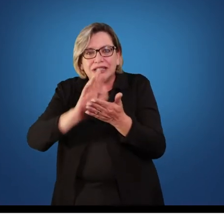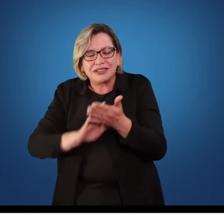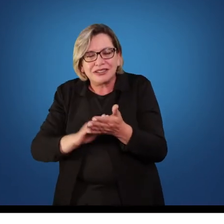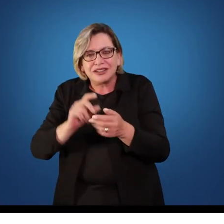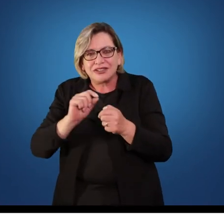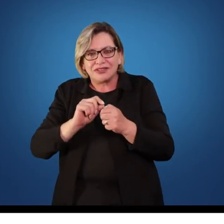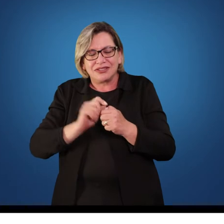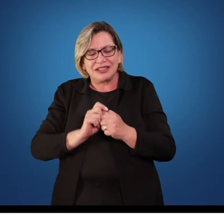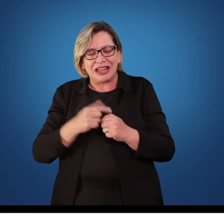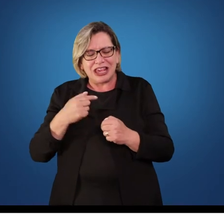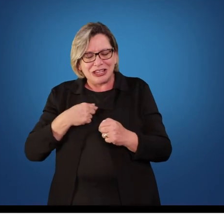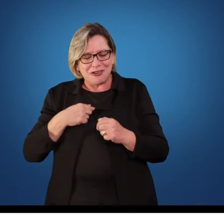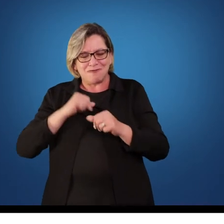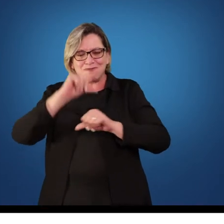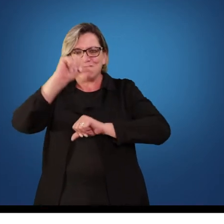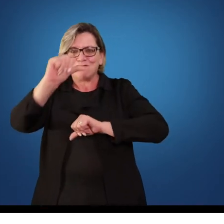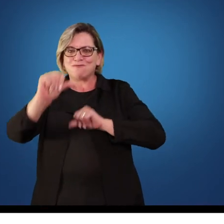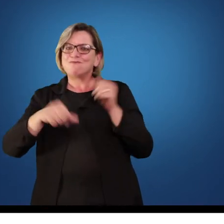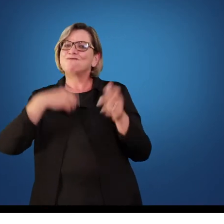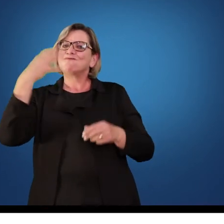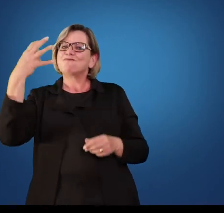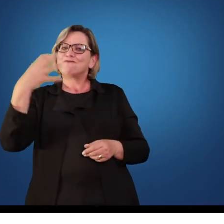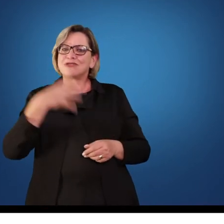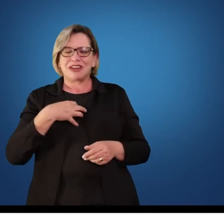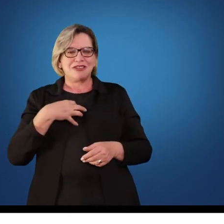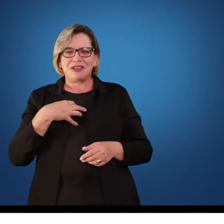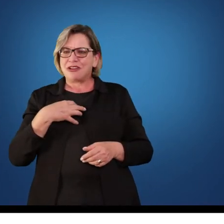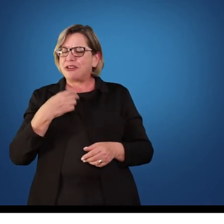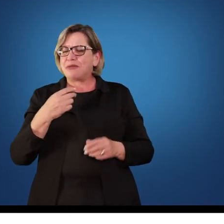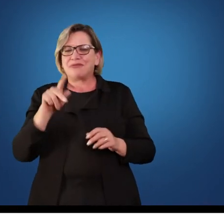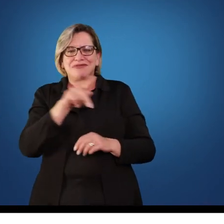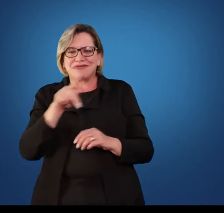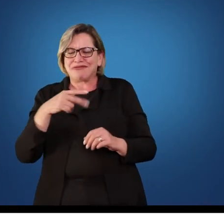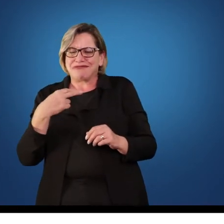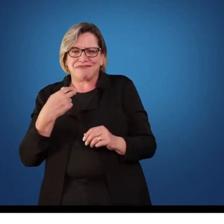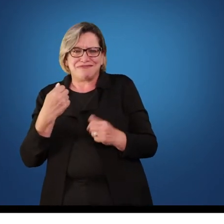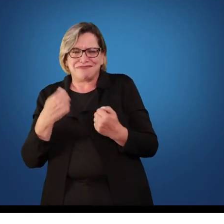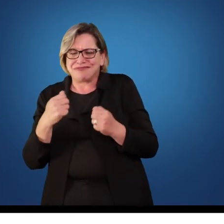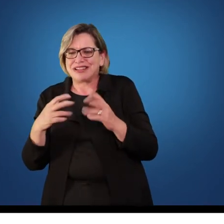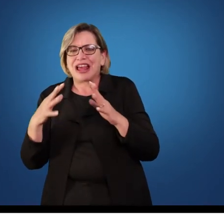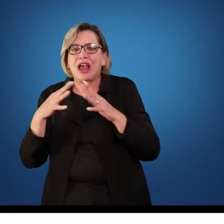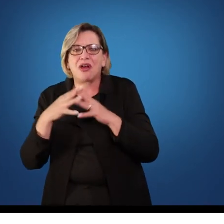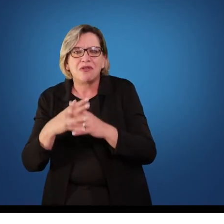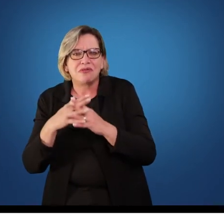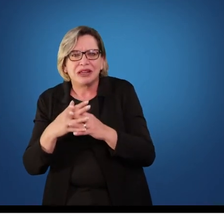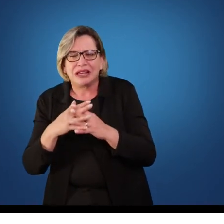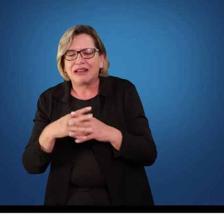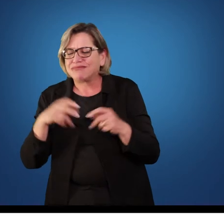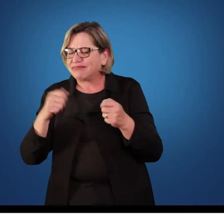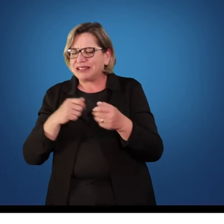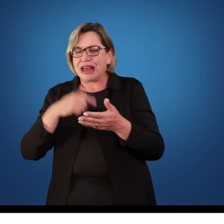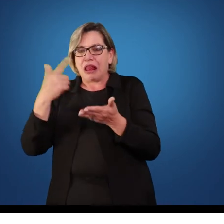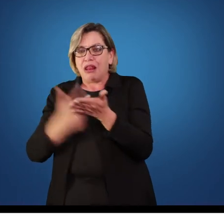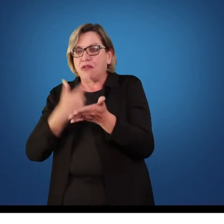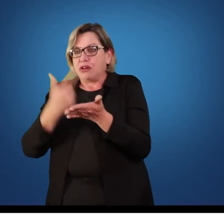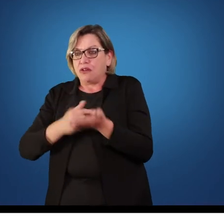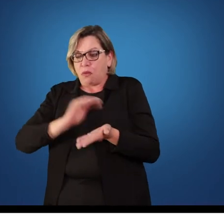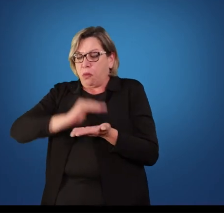ser professor. Eu entendi que eu não precisava complicar. Eu não precisava ler 500 livros para fazer uma aula. Eu podia olhar para o meu aluno